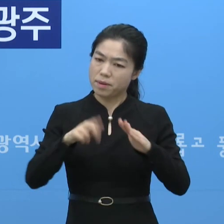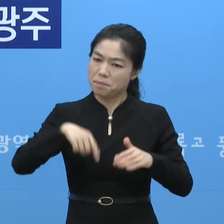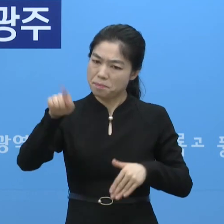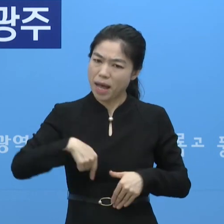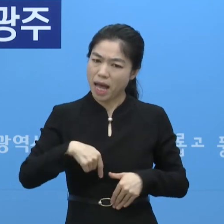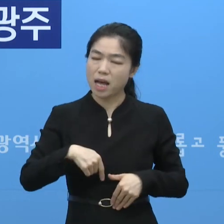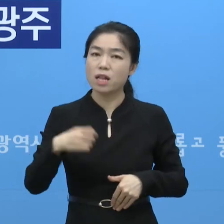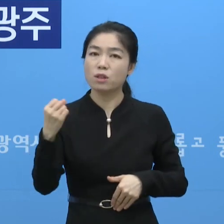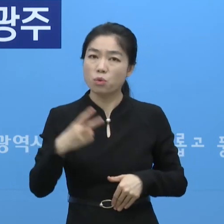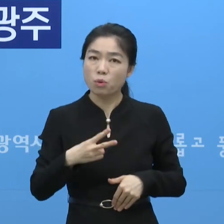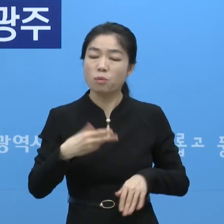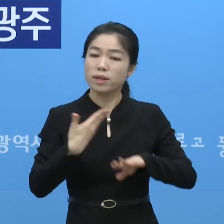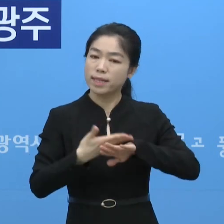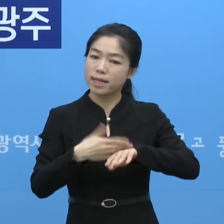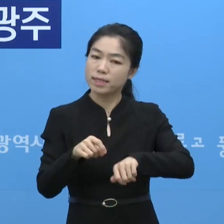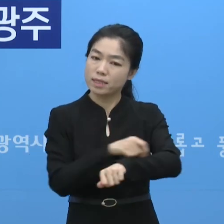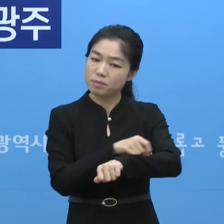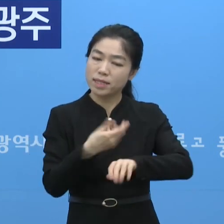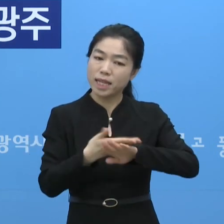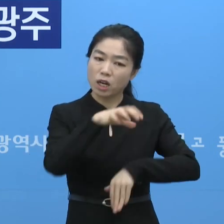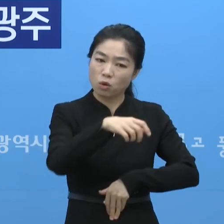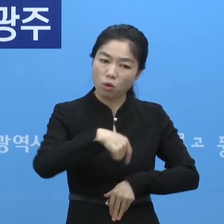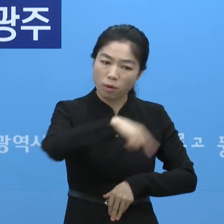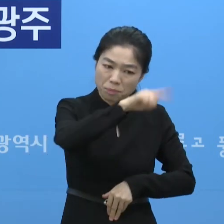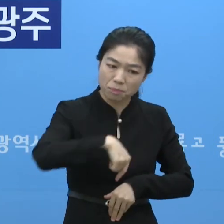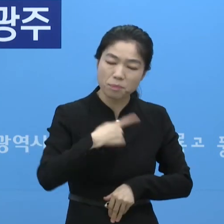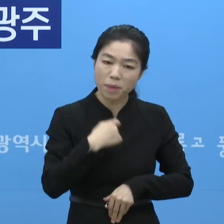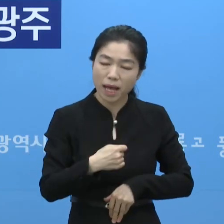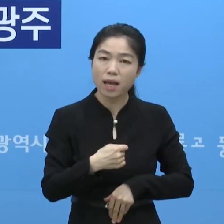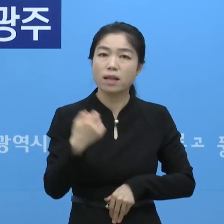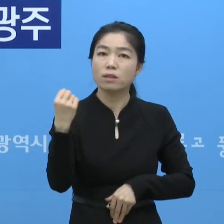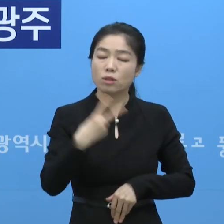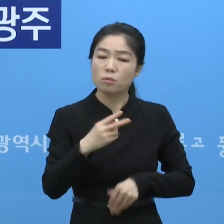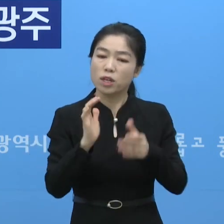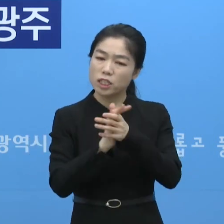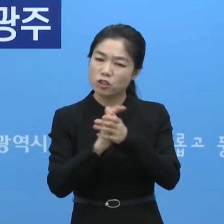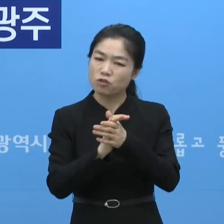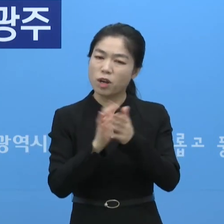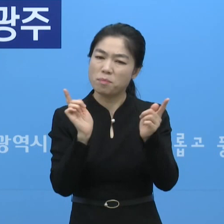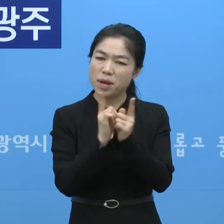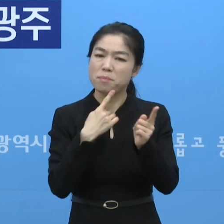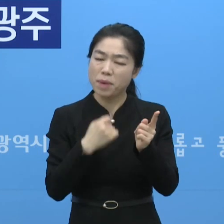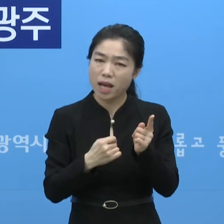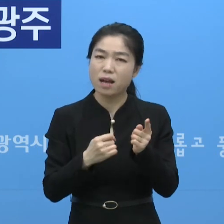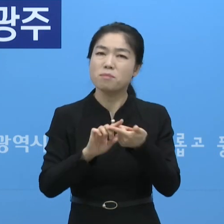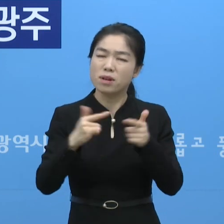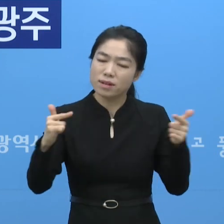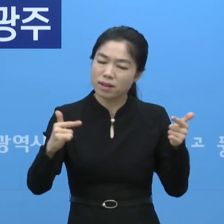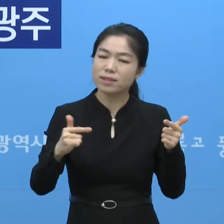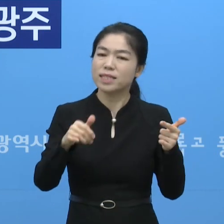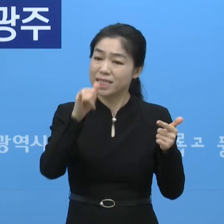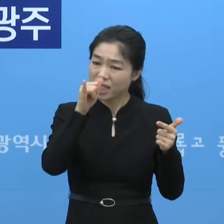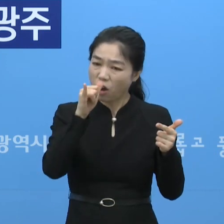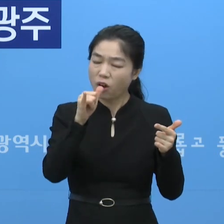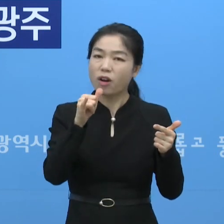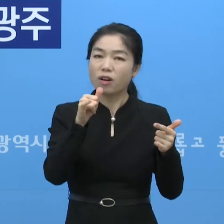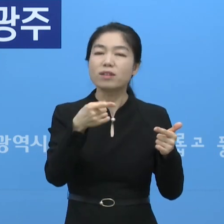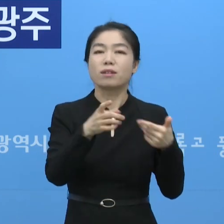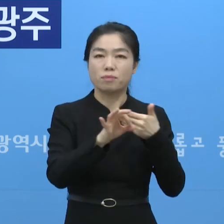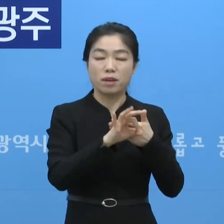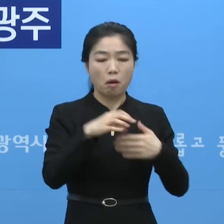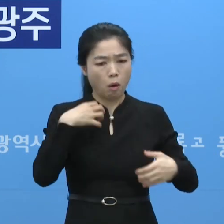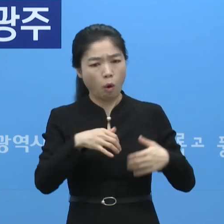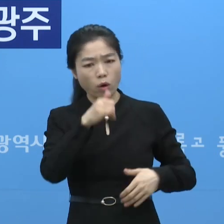다녀왔다든가 또 다른 특별한 지역을 외출을 했다든가 친구들과 만났다든가 이런 것들이 잦아있었을 때